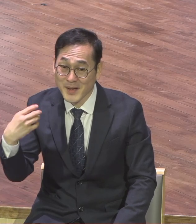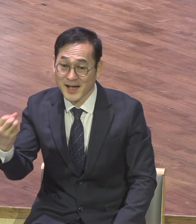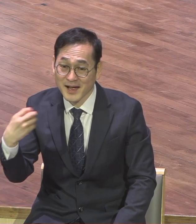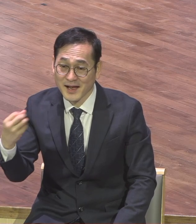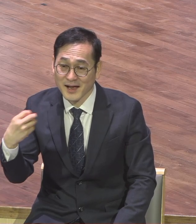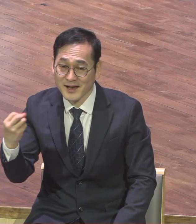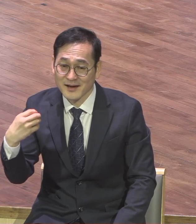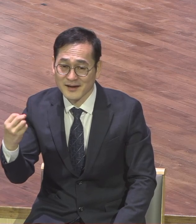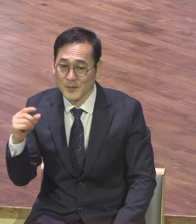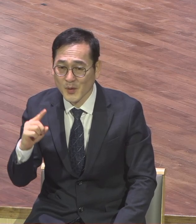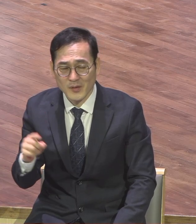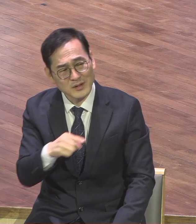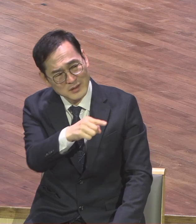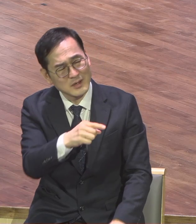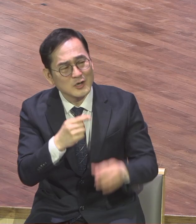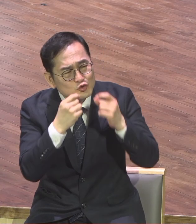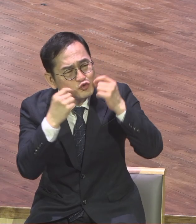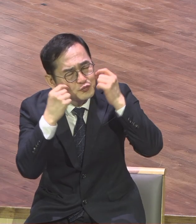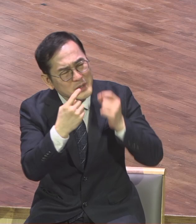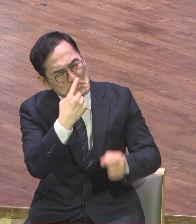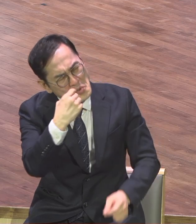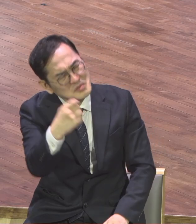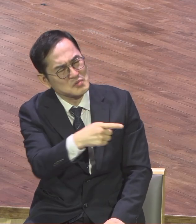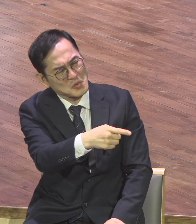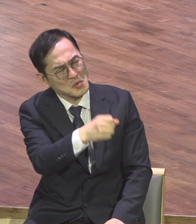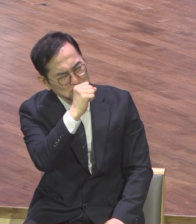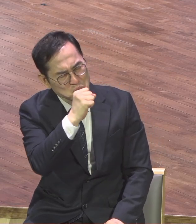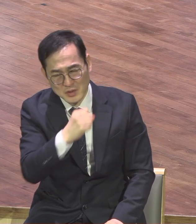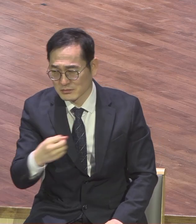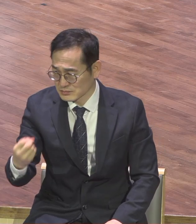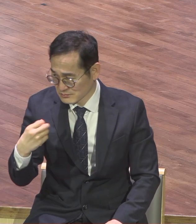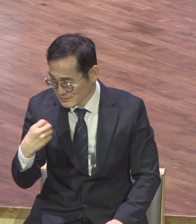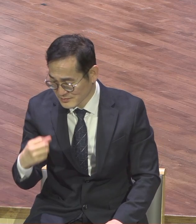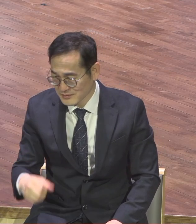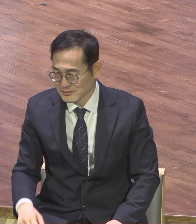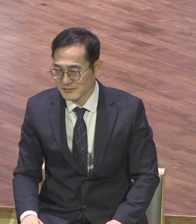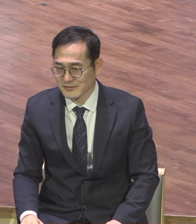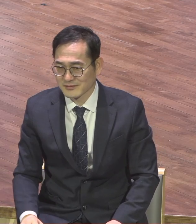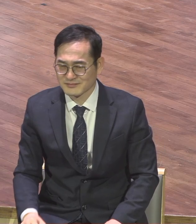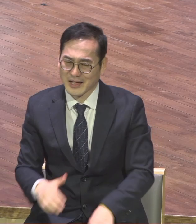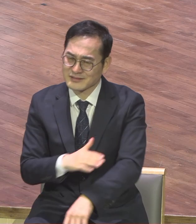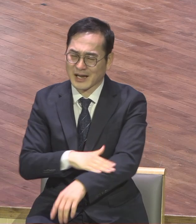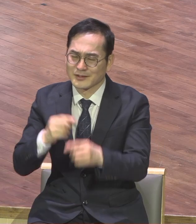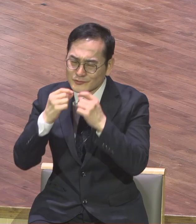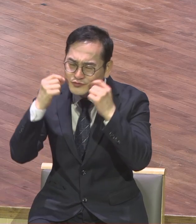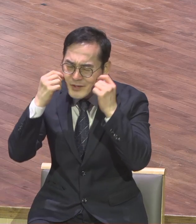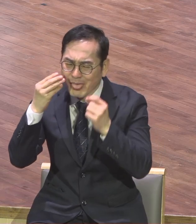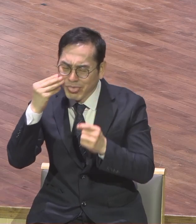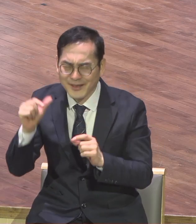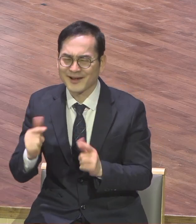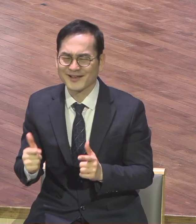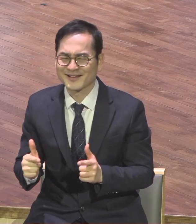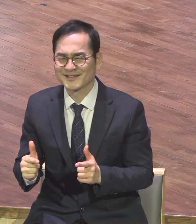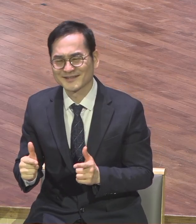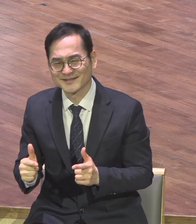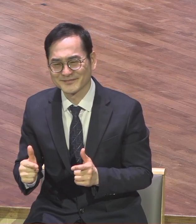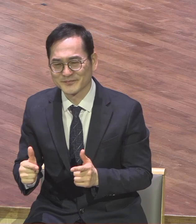웃는 모습 웃는 모습 아마 은혜를 받고